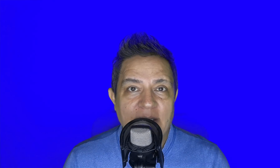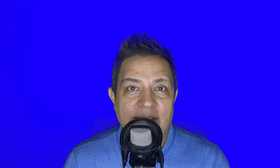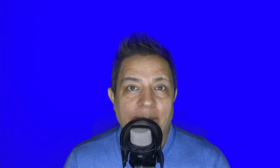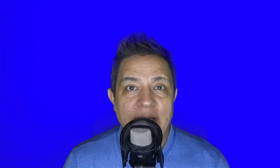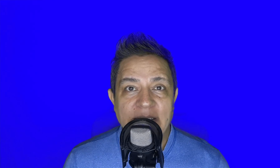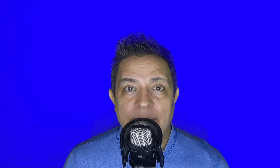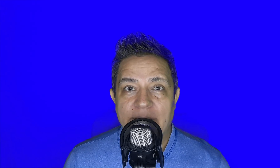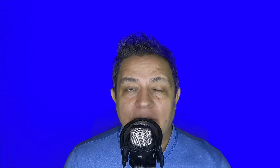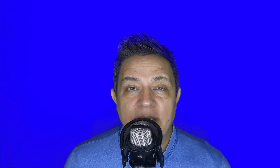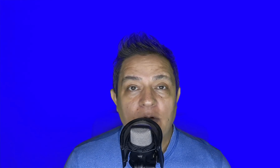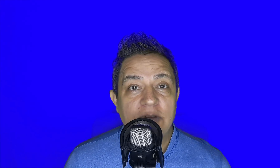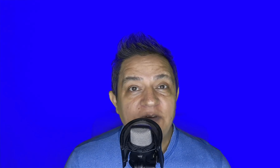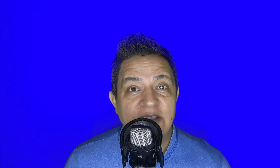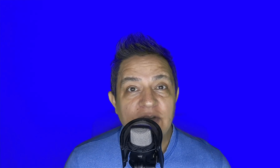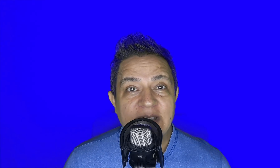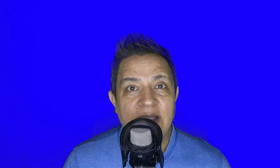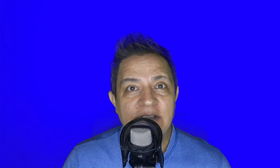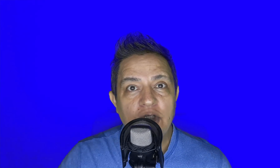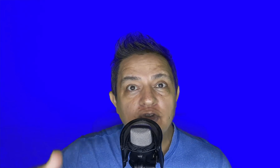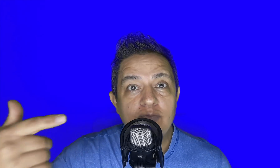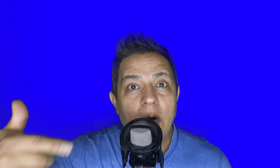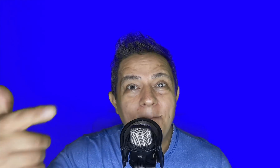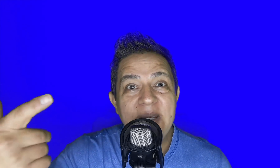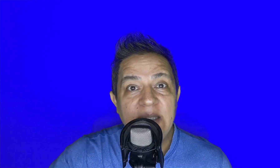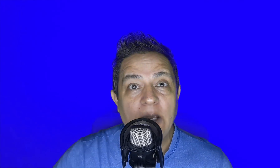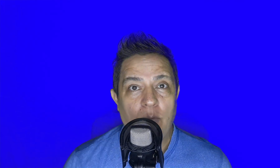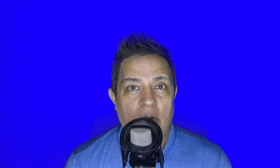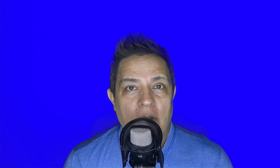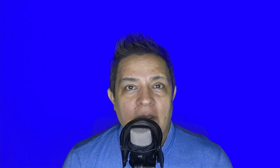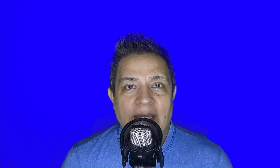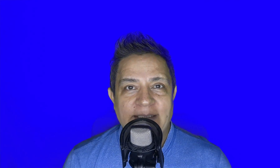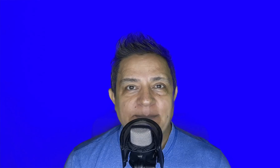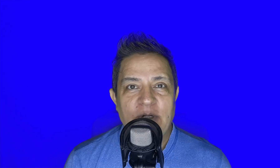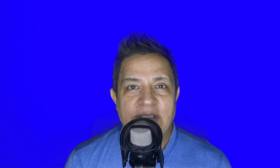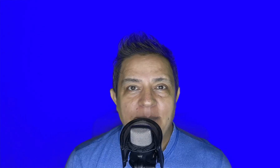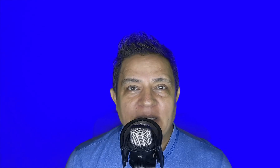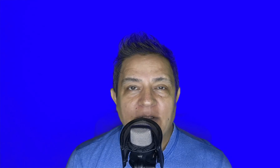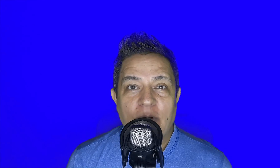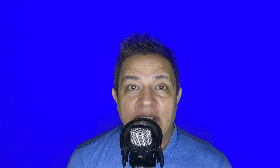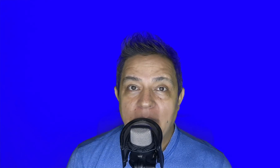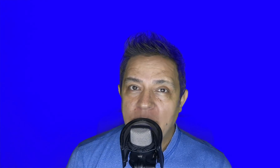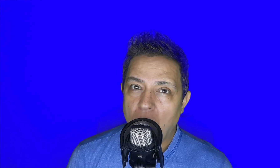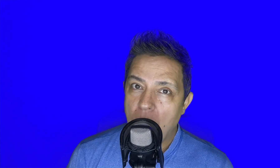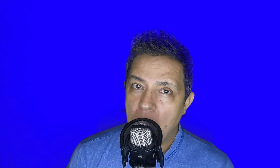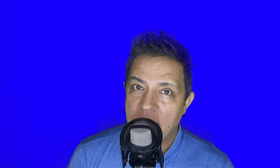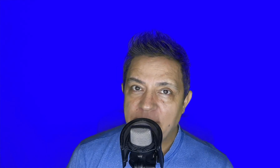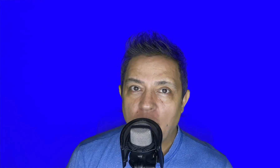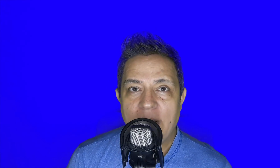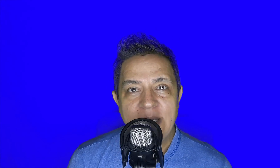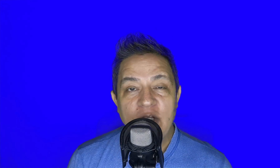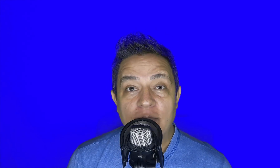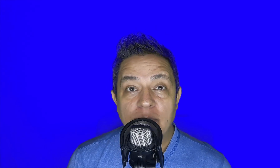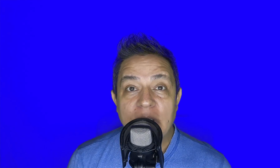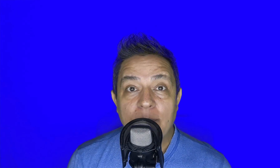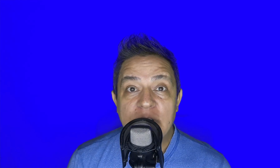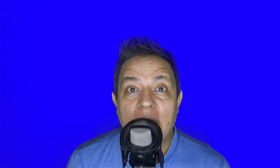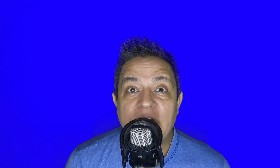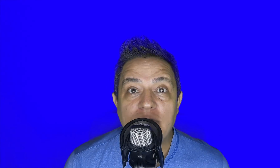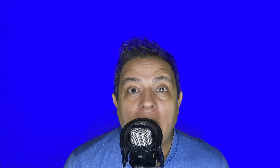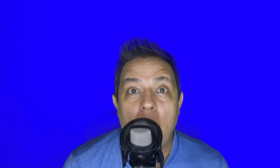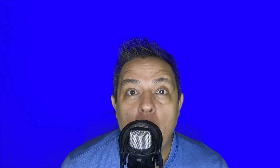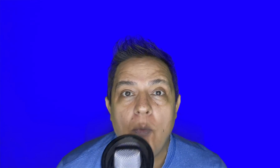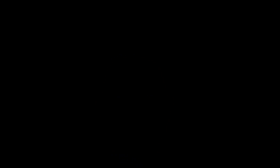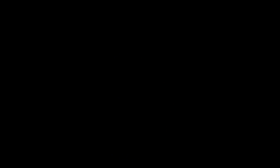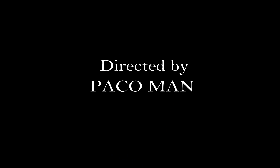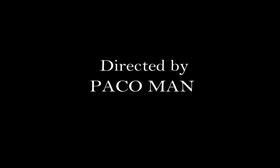y no olviden picarle la campanita para que le lleguen notificaciones cada vez que yo suba un video gracias por entrar a mi canal de Urgente B mi nombre es Bacomán y nos vemos en la